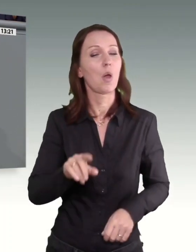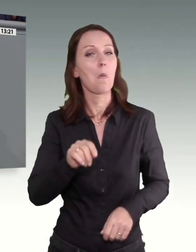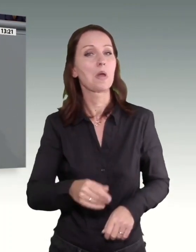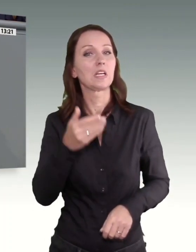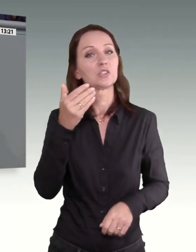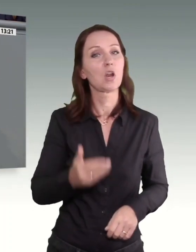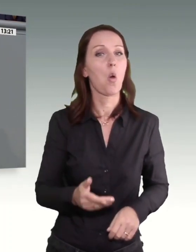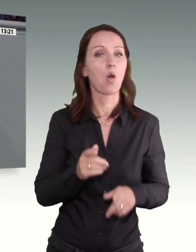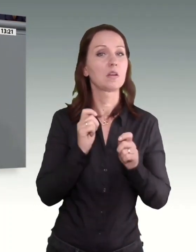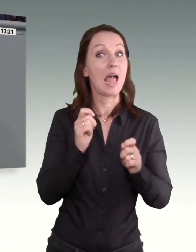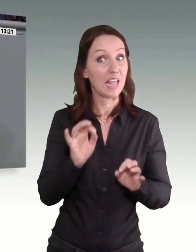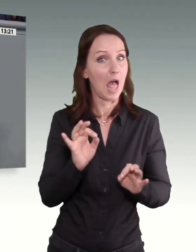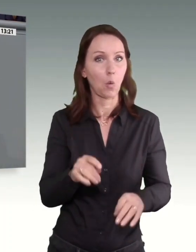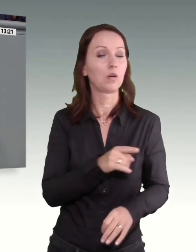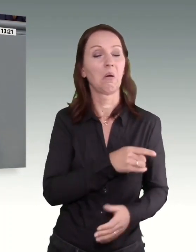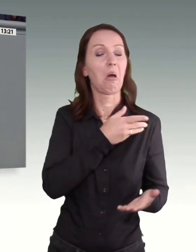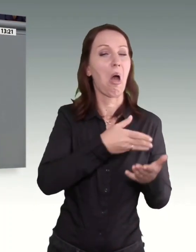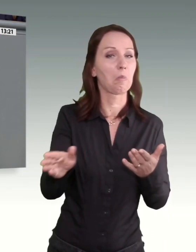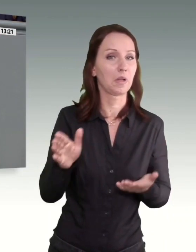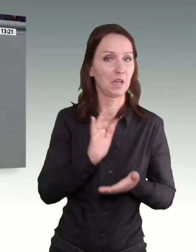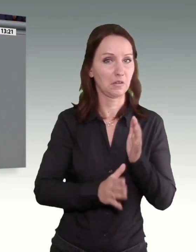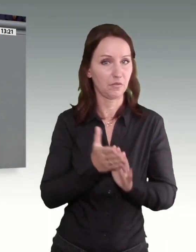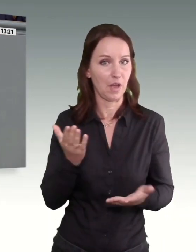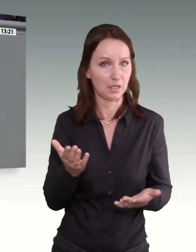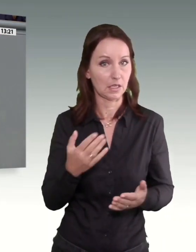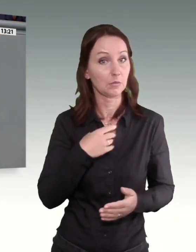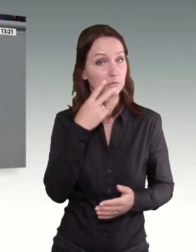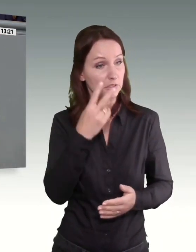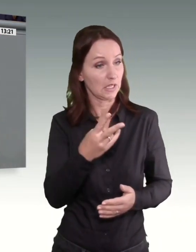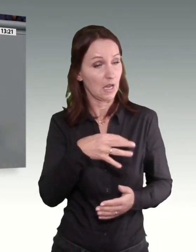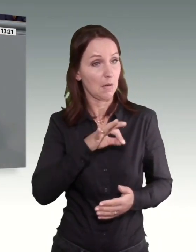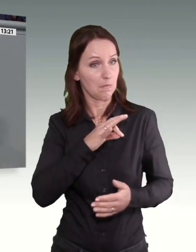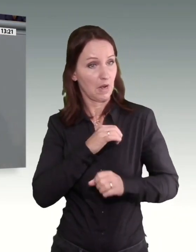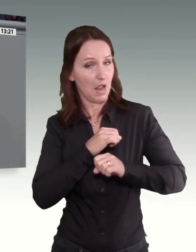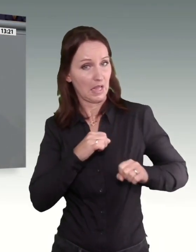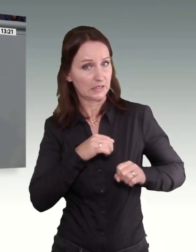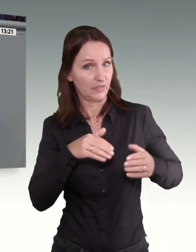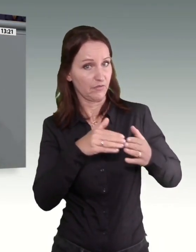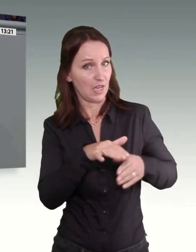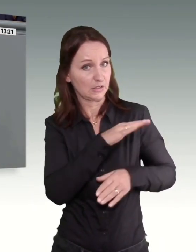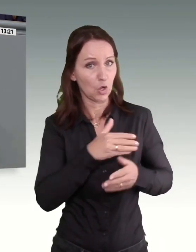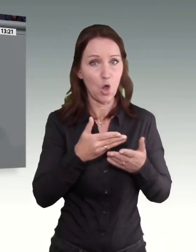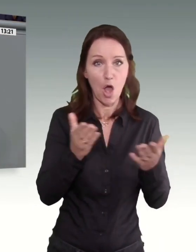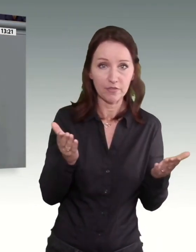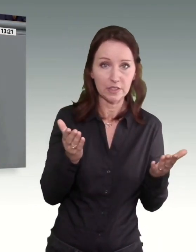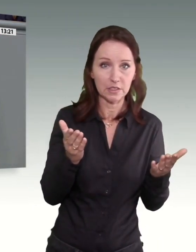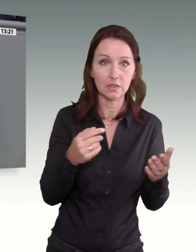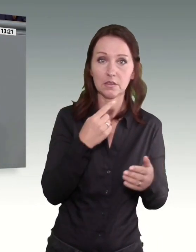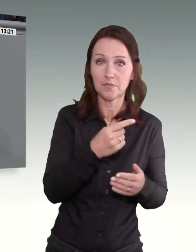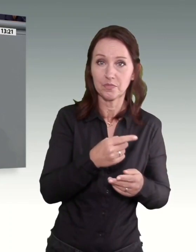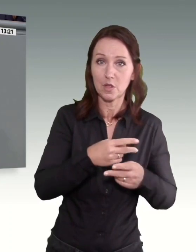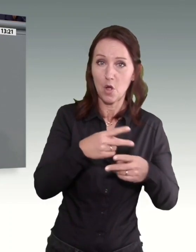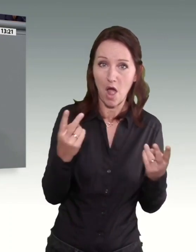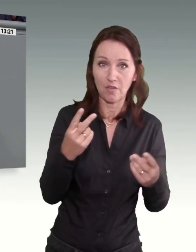schnöde abgelehnt. Ich begrüße die Offenheit der Linken, dieses offensichtliche